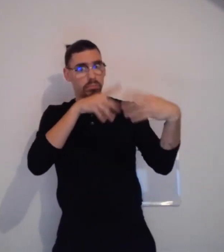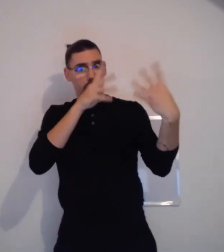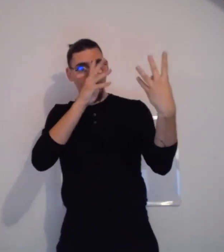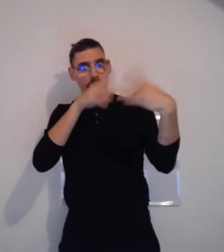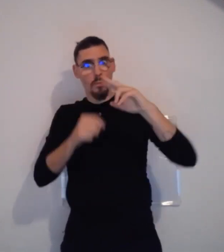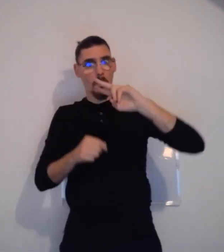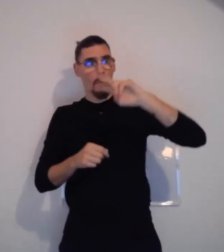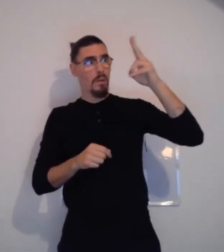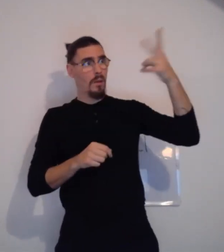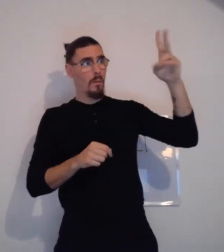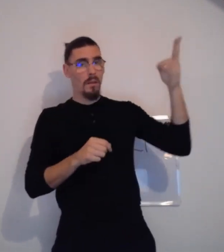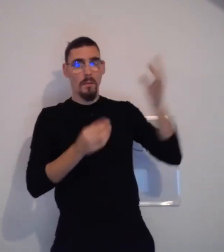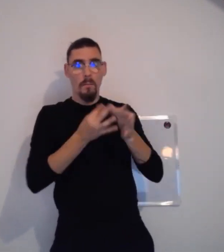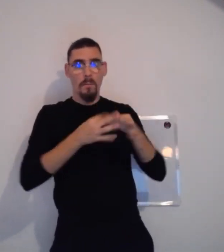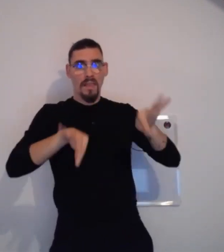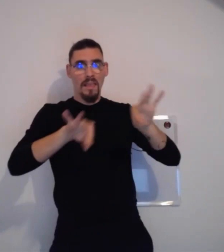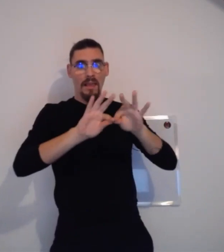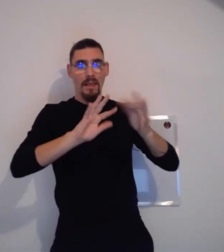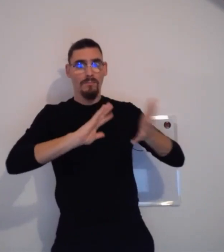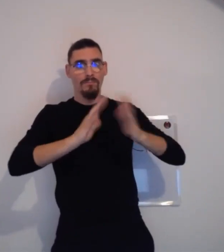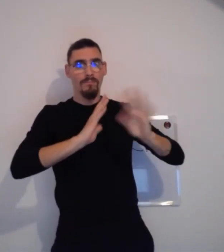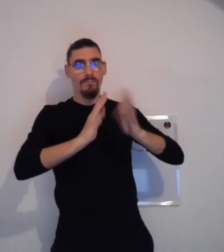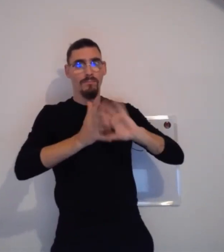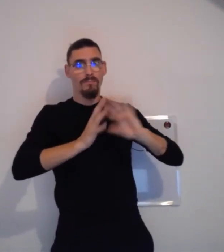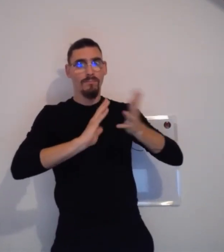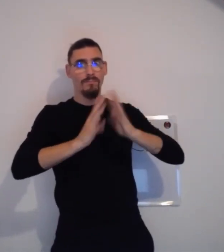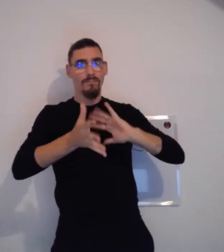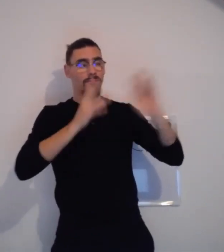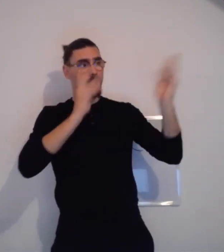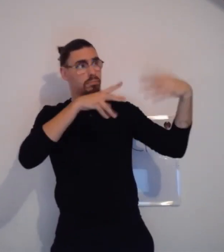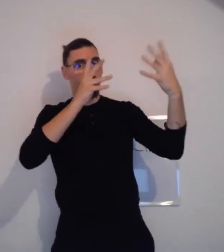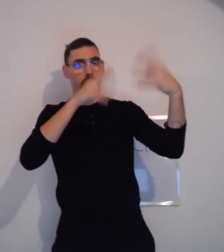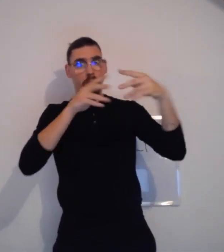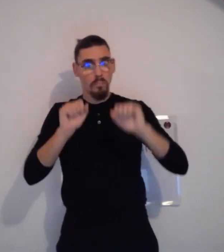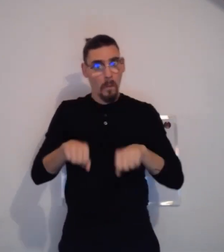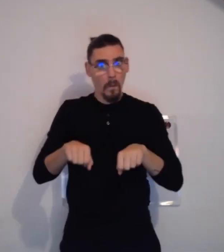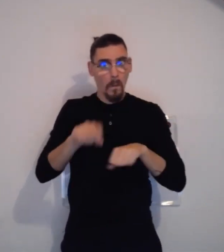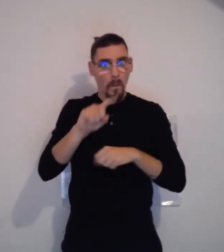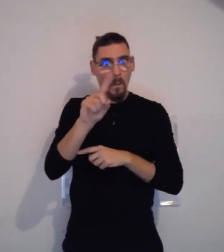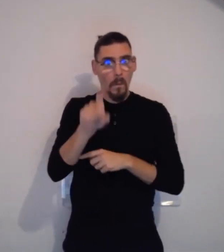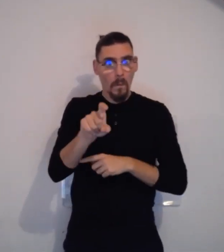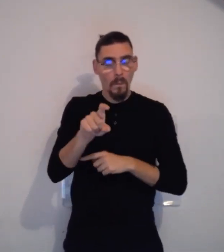La question est de savoir si moi, je peux comprendre d'autres langues des signes d'autres pays.